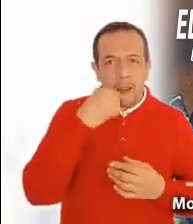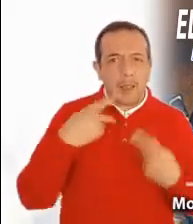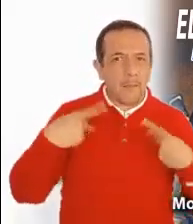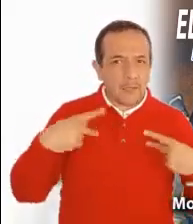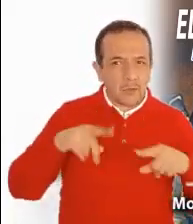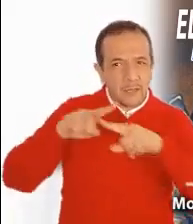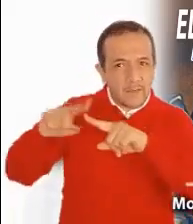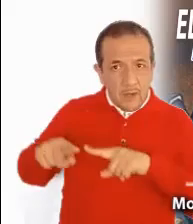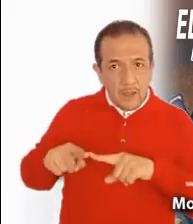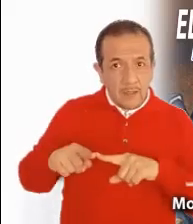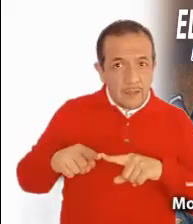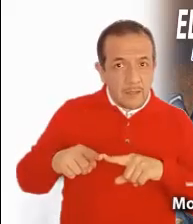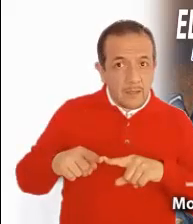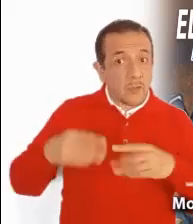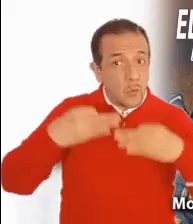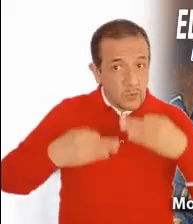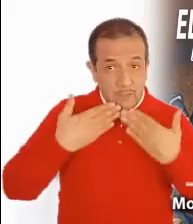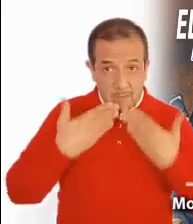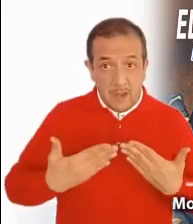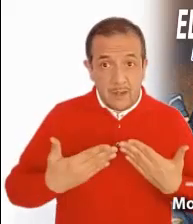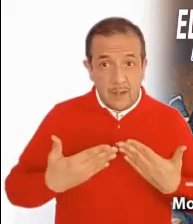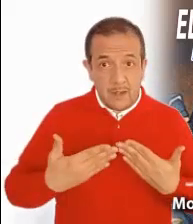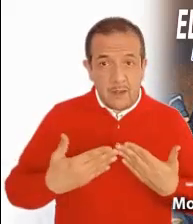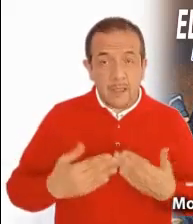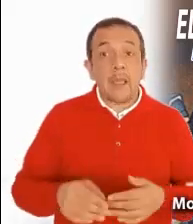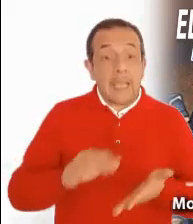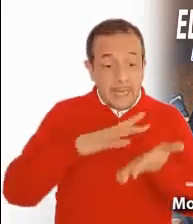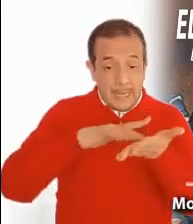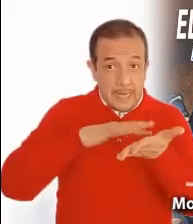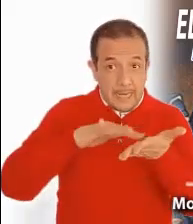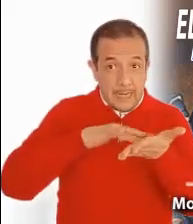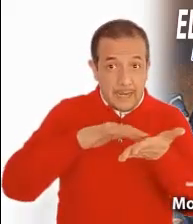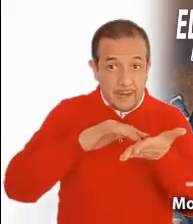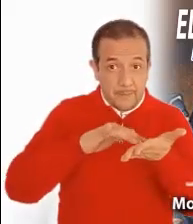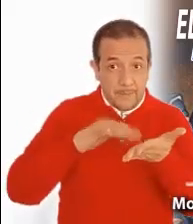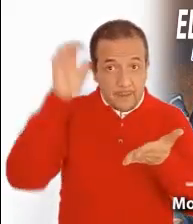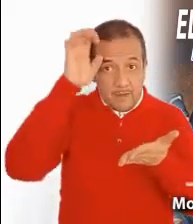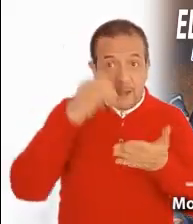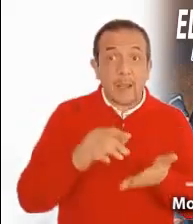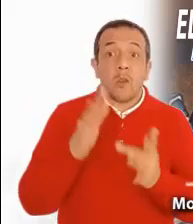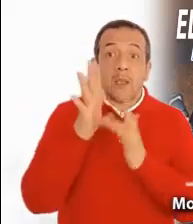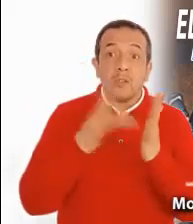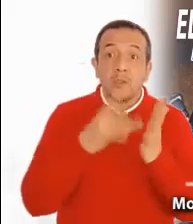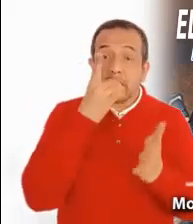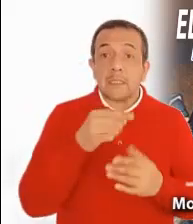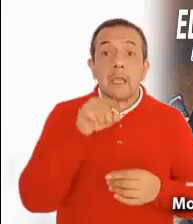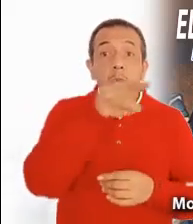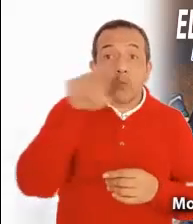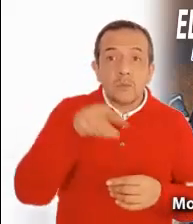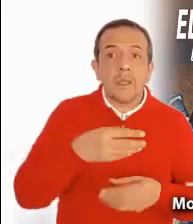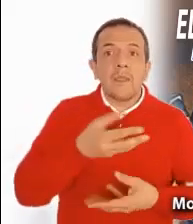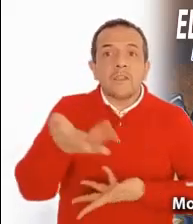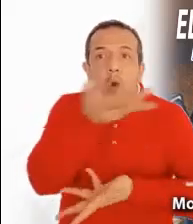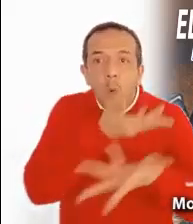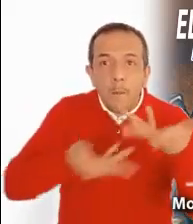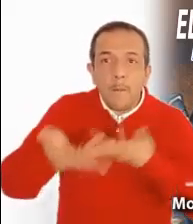hermanos. Al terminar la frase, Jesús dice, Den más bien limosna de lo que tienen y